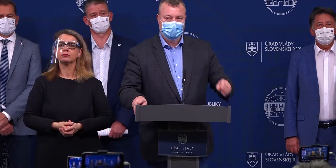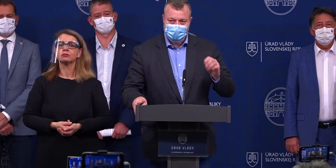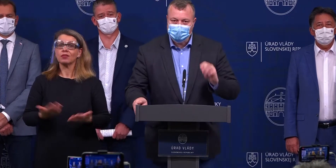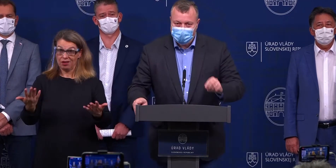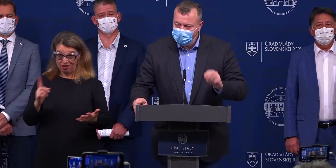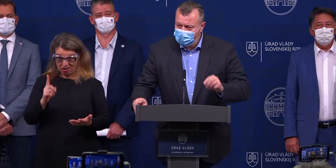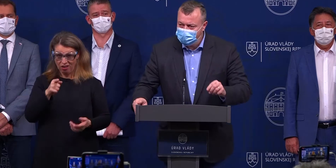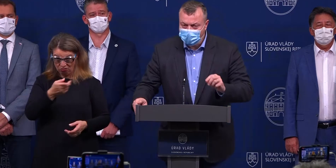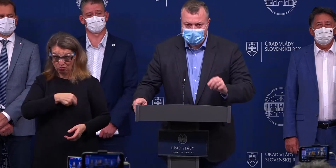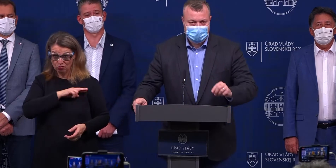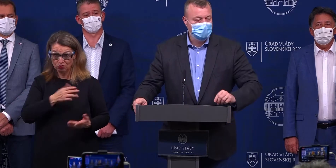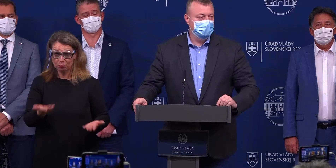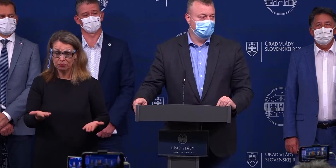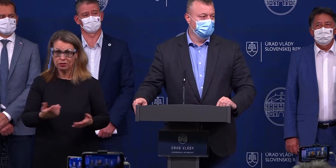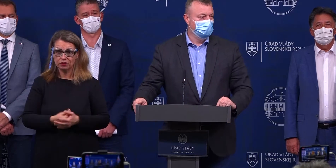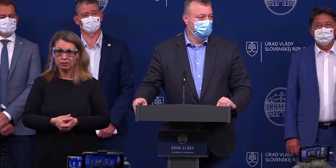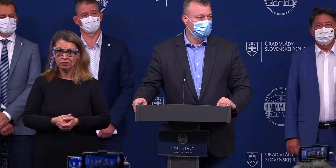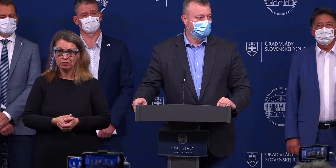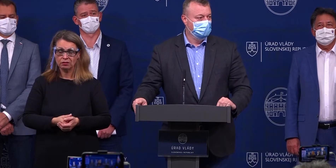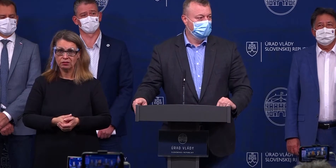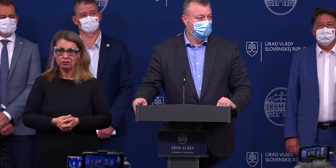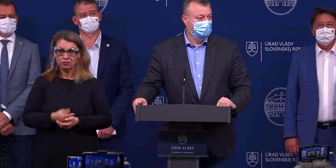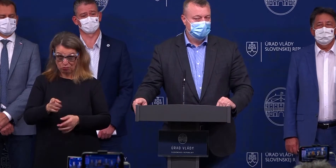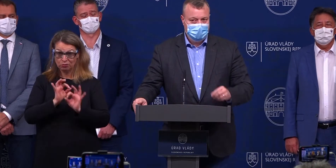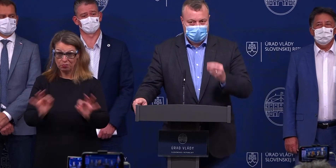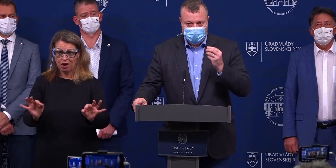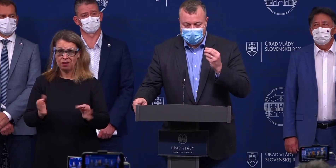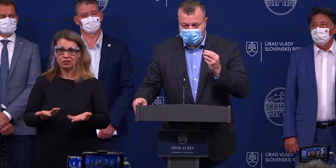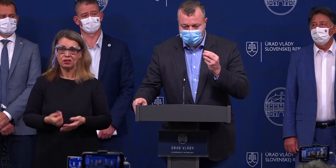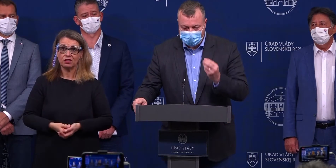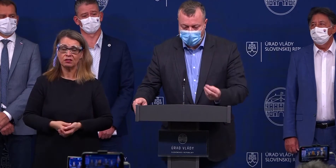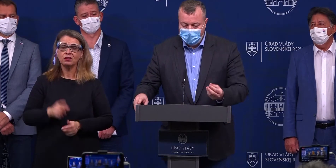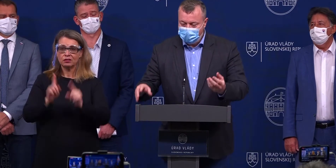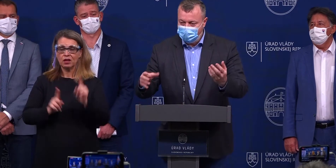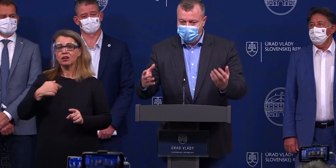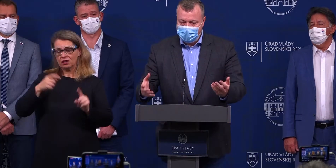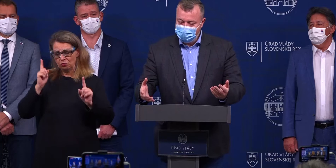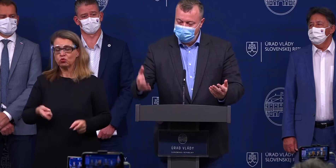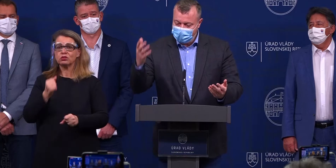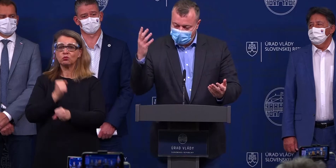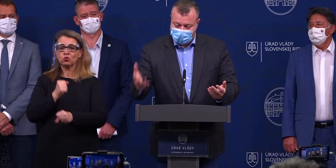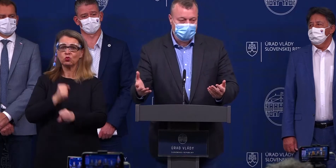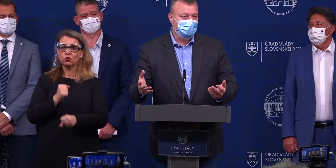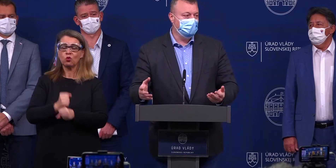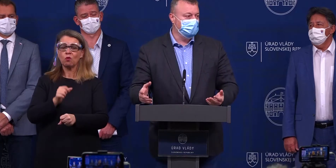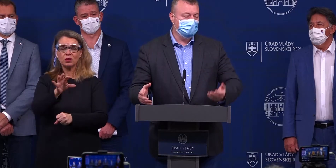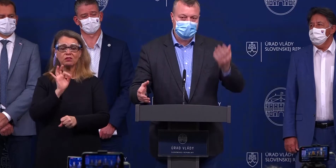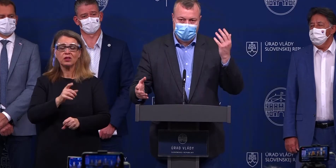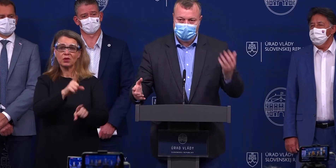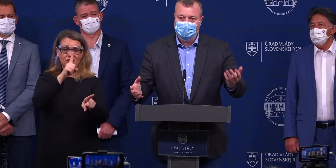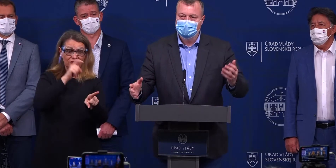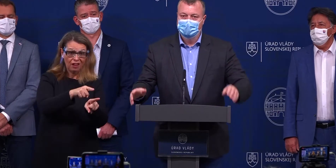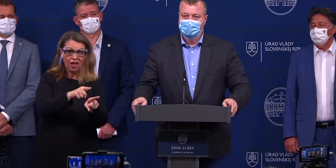Ale je to zodpovedné, keby sme to teraz urobili. Však niekedy musíme urobiť to, že máme na výber medzi katastrofálnou